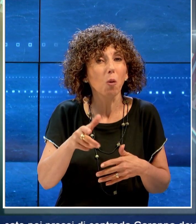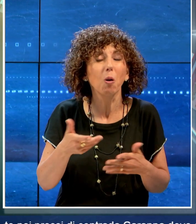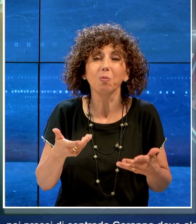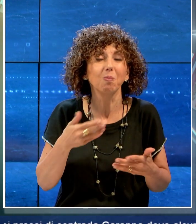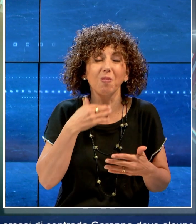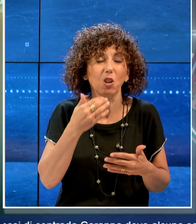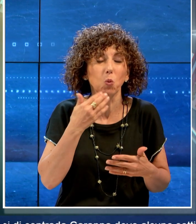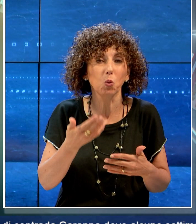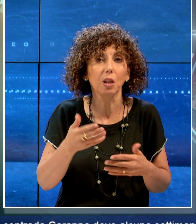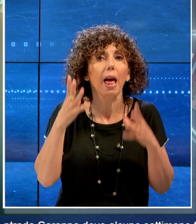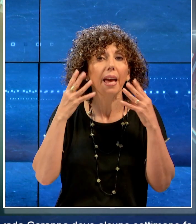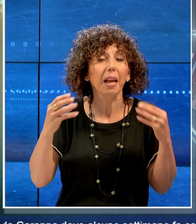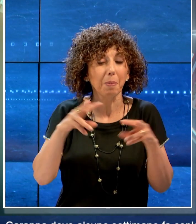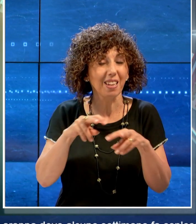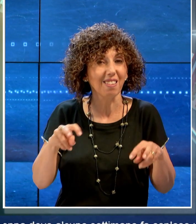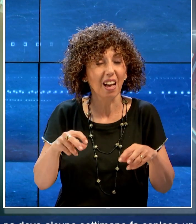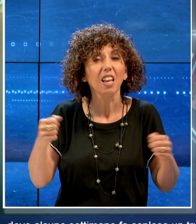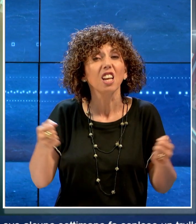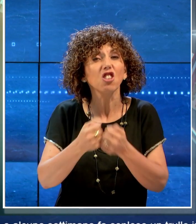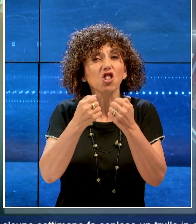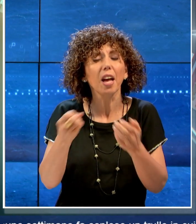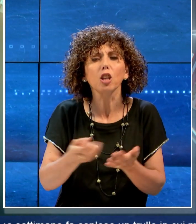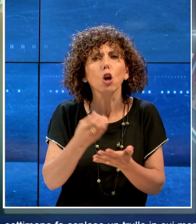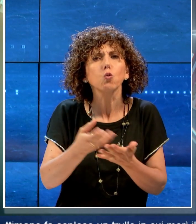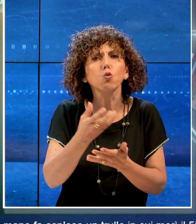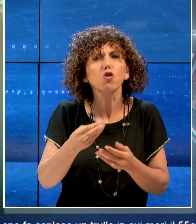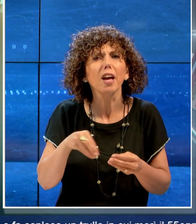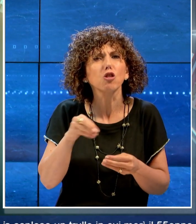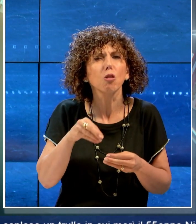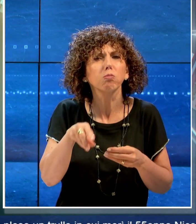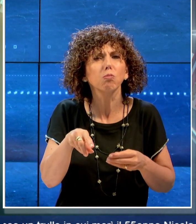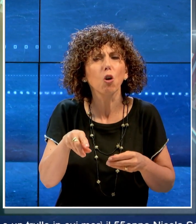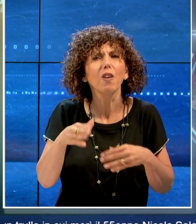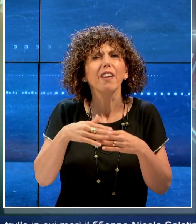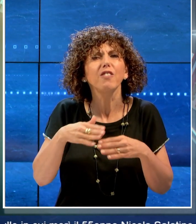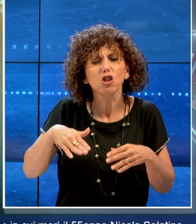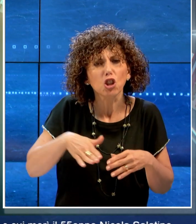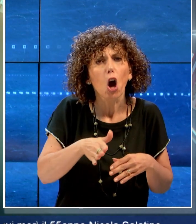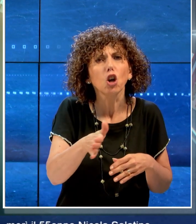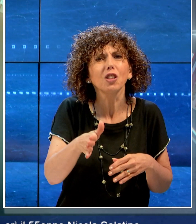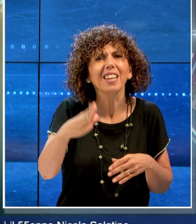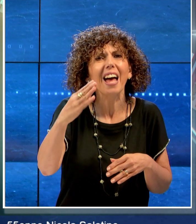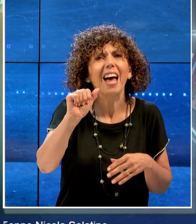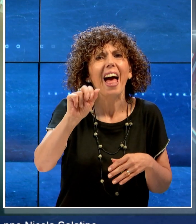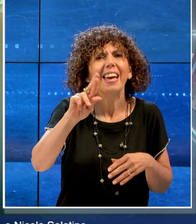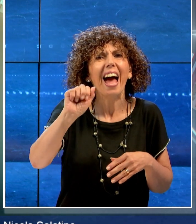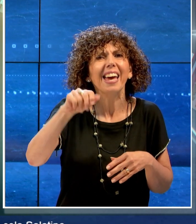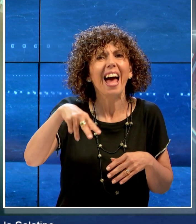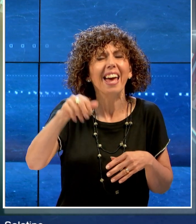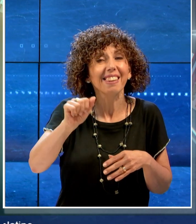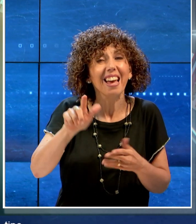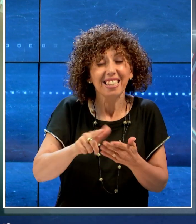indagano i carabinieri. L'incidente si è verificato nei pressi di Contrada Caranna, dove alcune